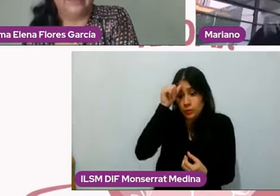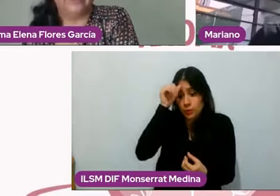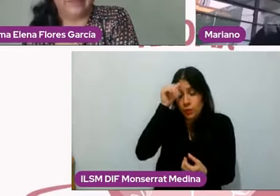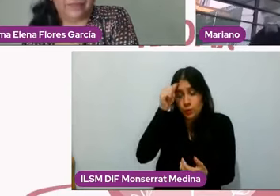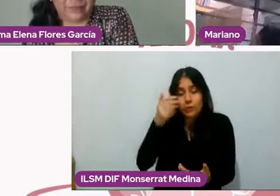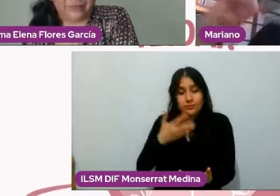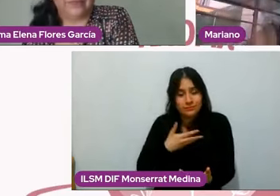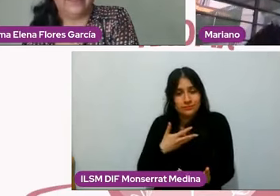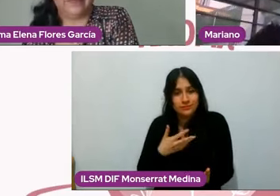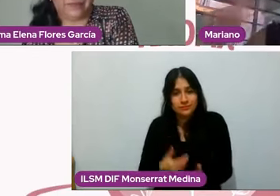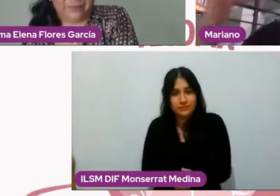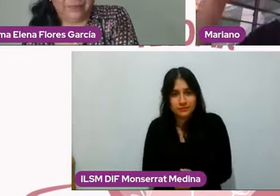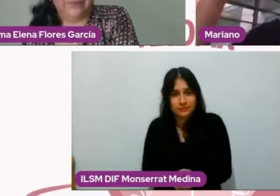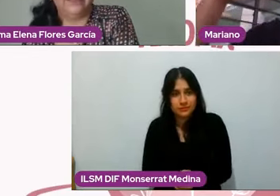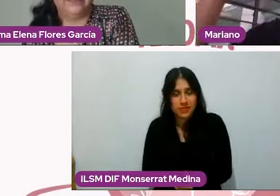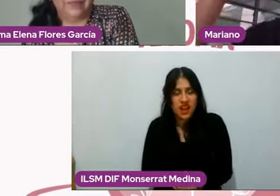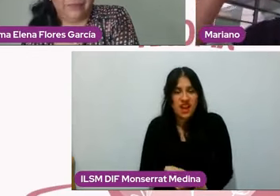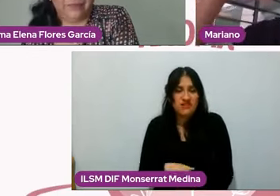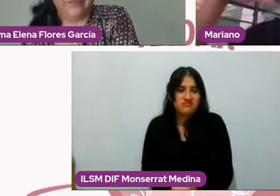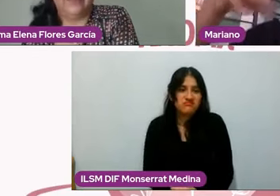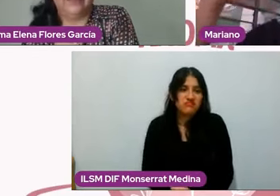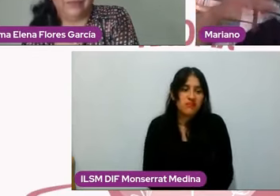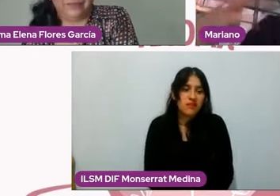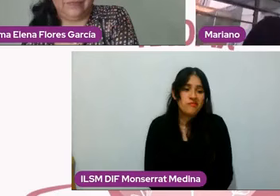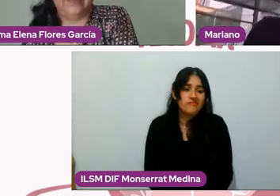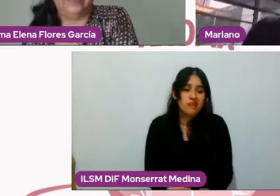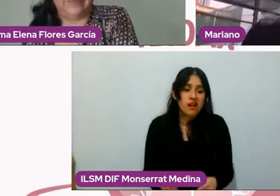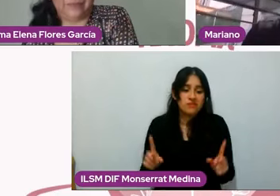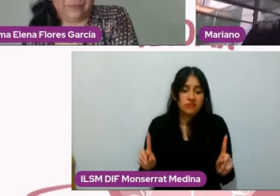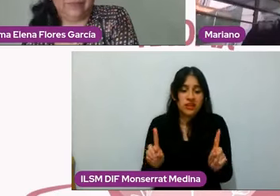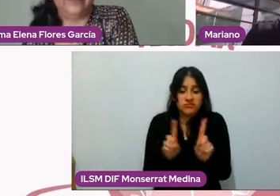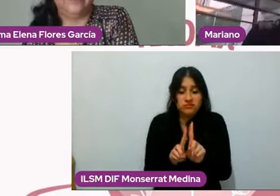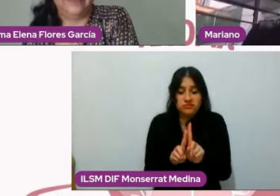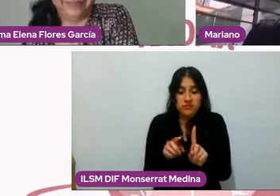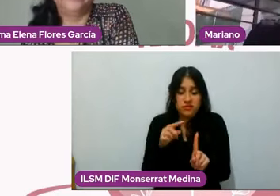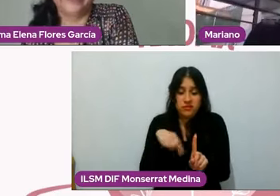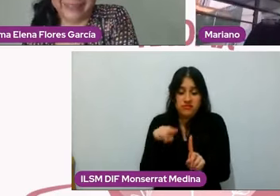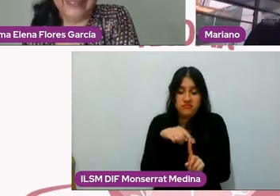que sostienen un pues una puesta en escena